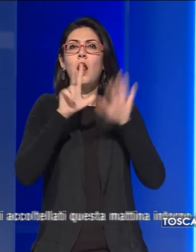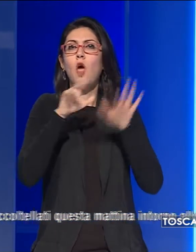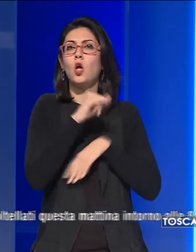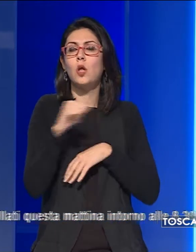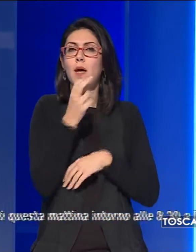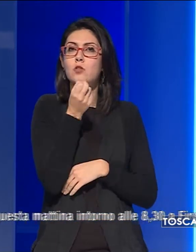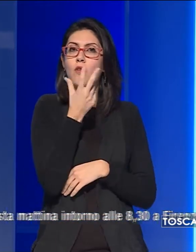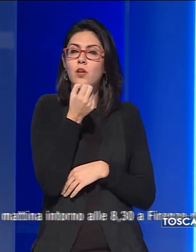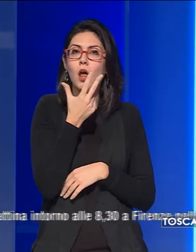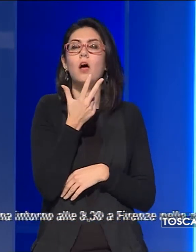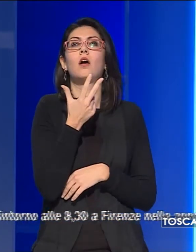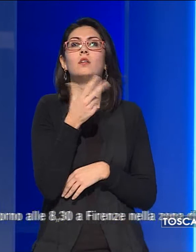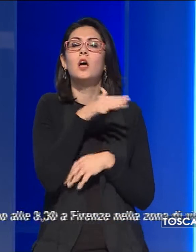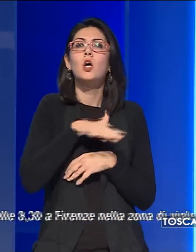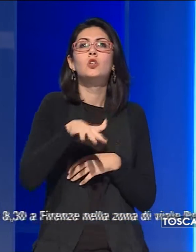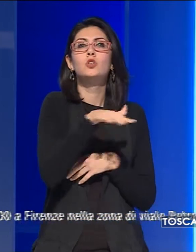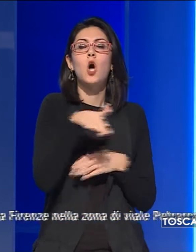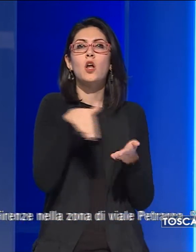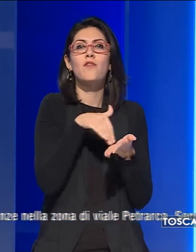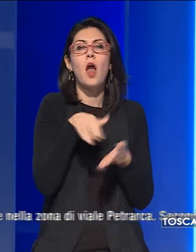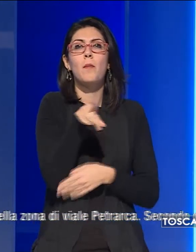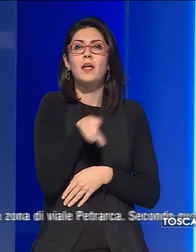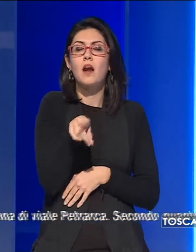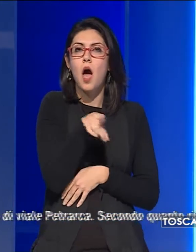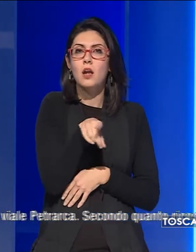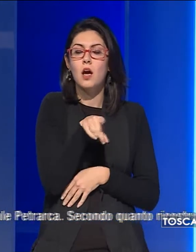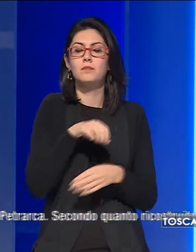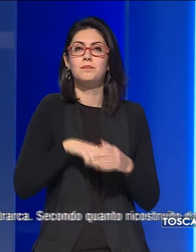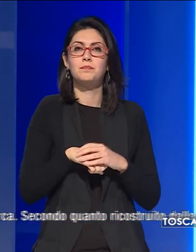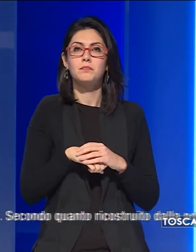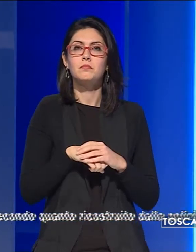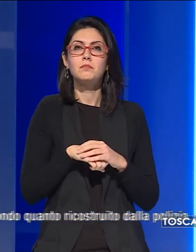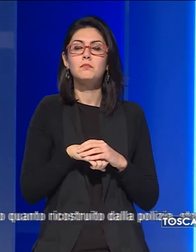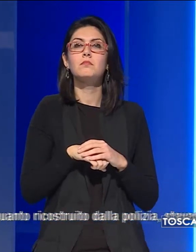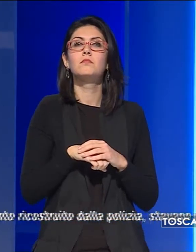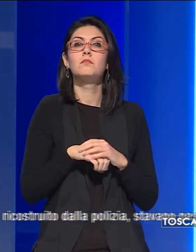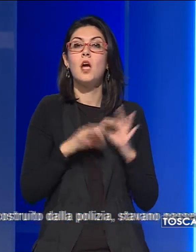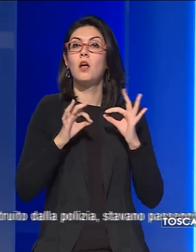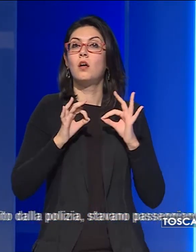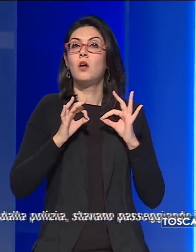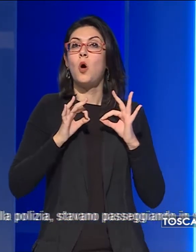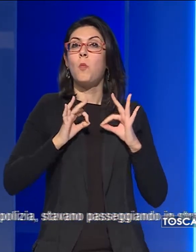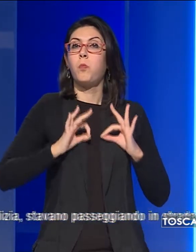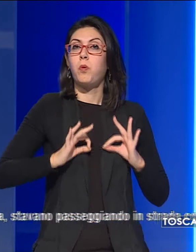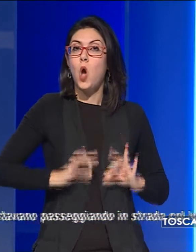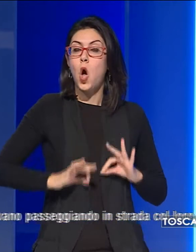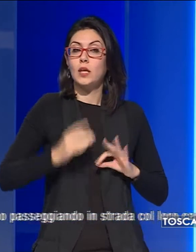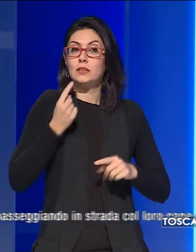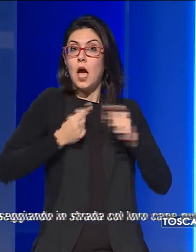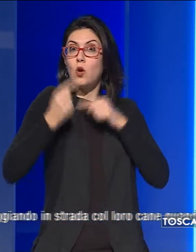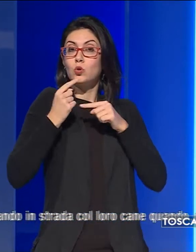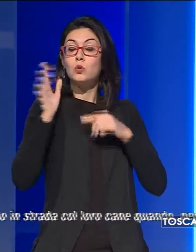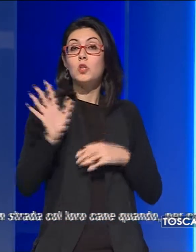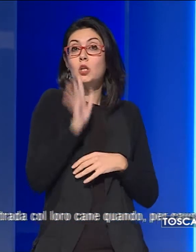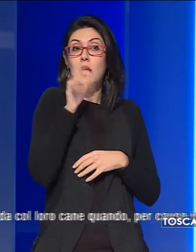a Firenze nella zona di Viale Petrarca. Secondo quanto ricostruito dalla polizia